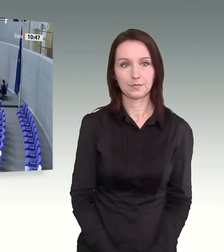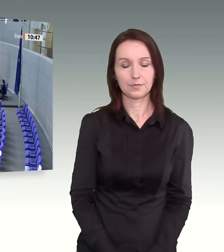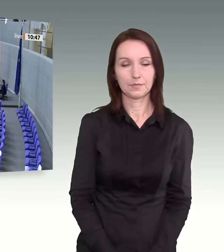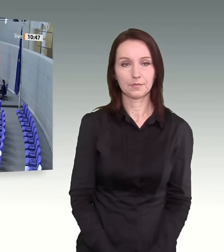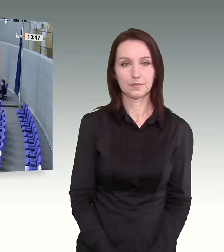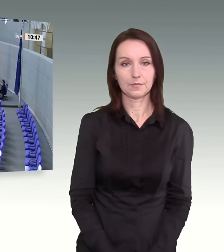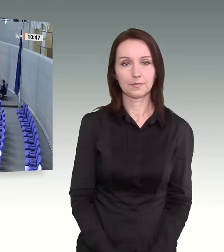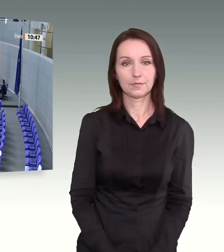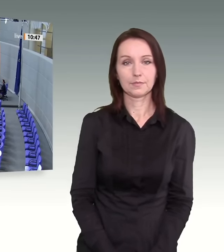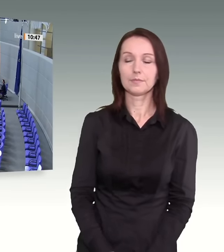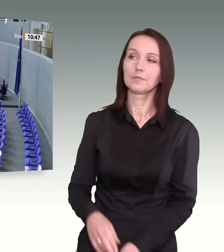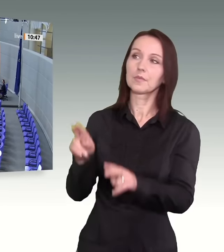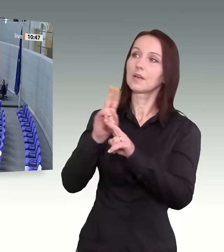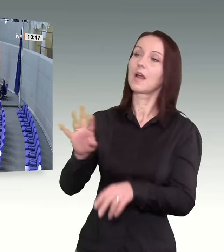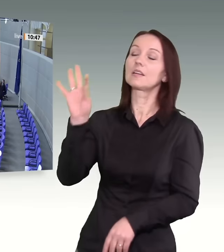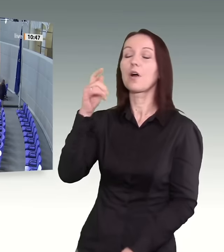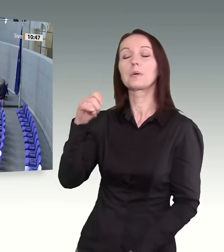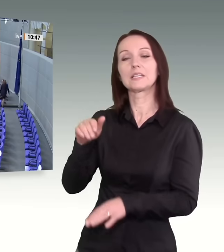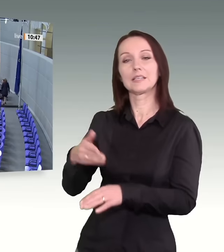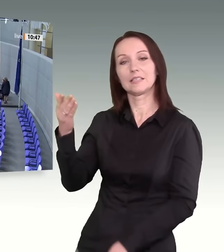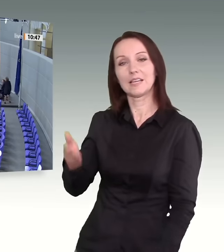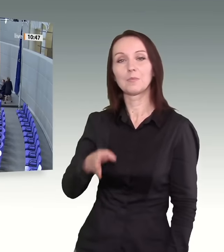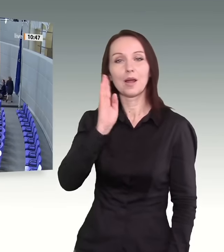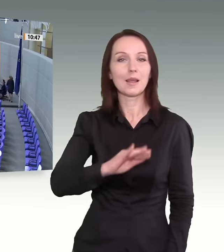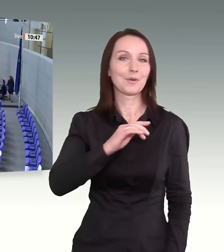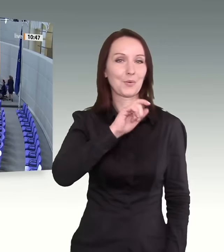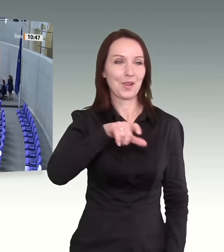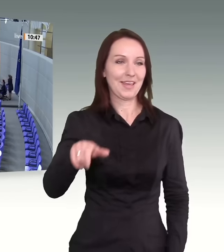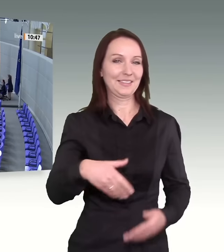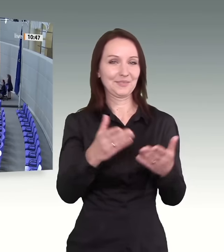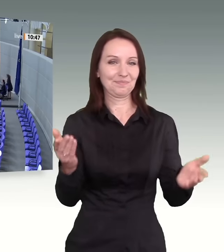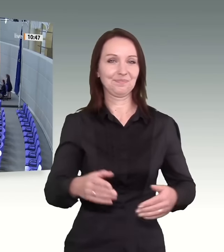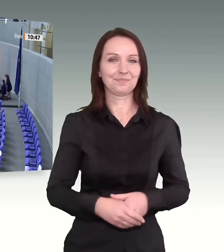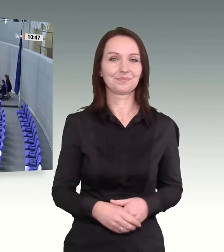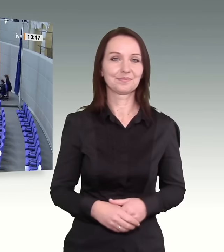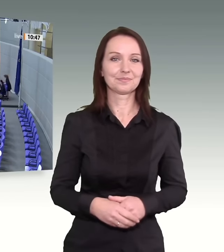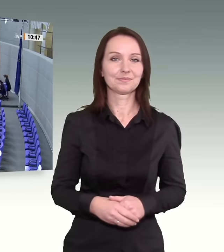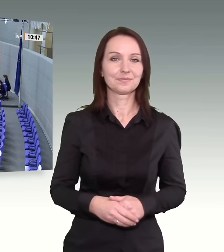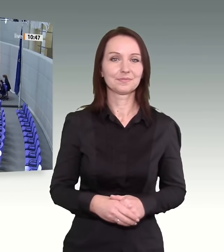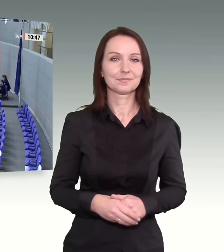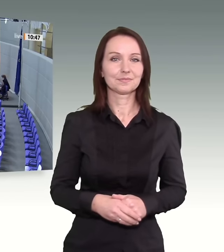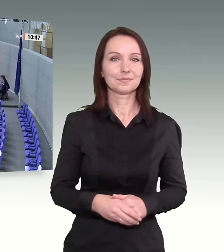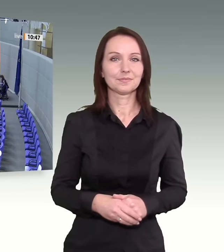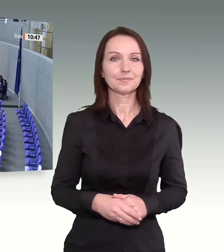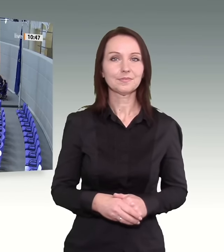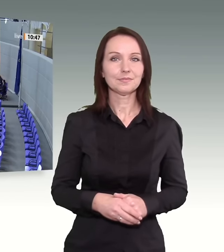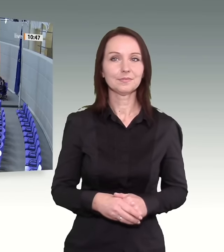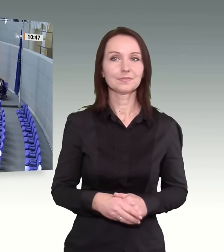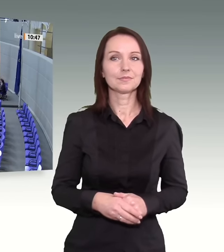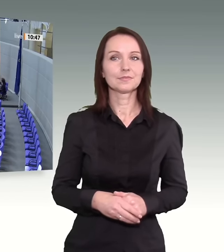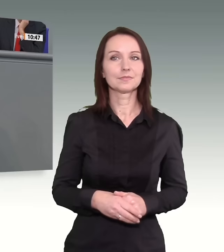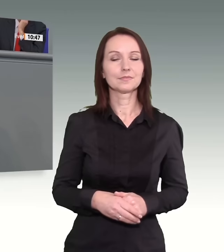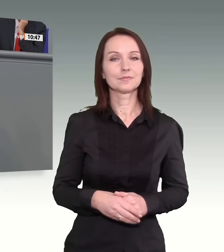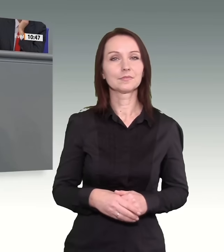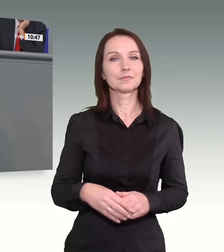Sehr geehrte Frau Präsidentin! Liebe Kolleginnen und Kollegen! Ich finde, wenn man sich die Debatte anguckt, dann